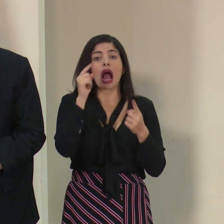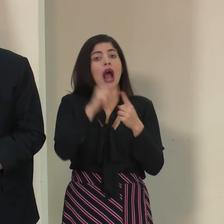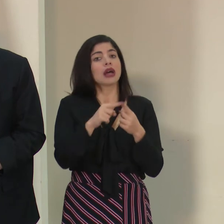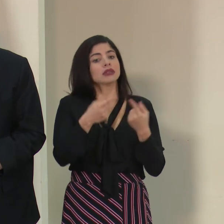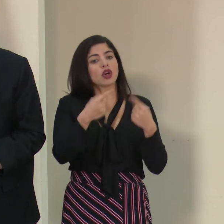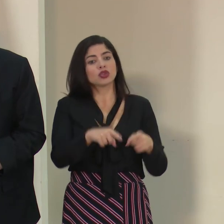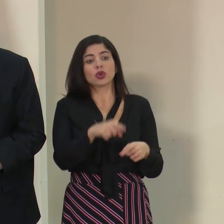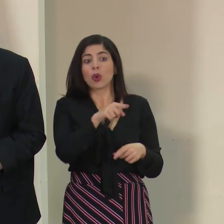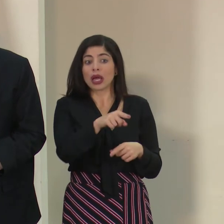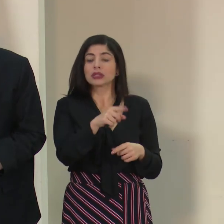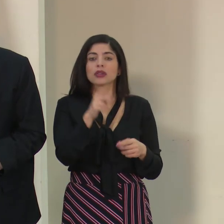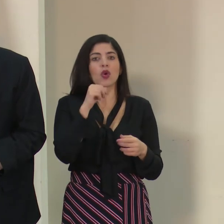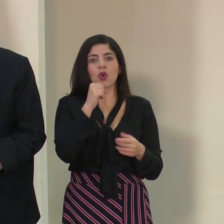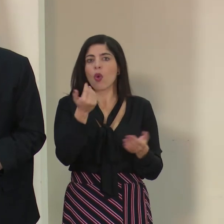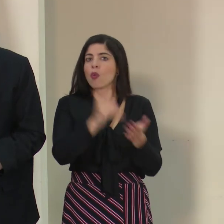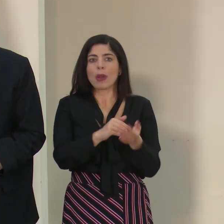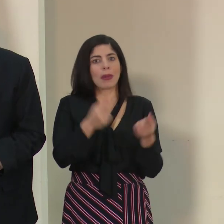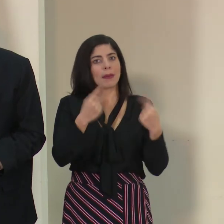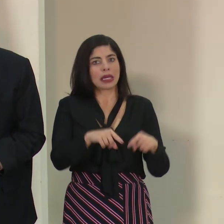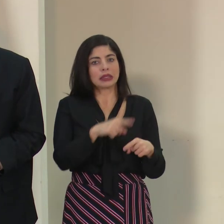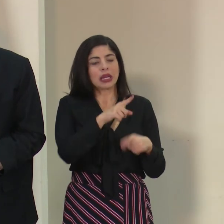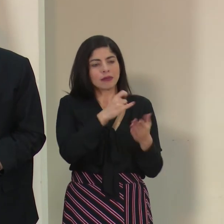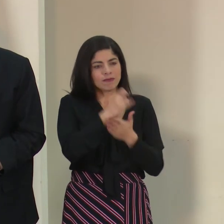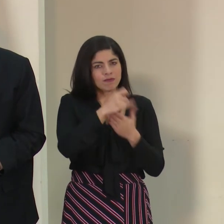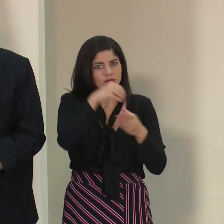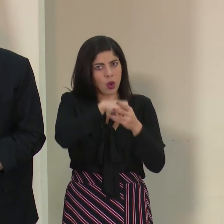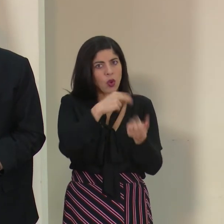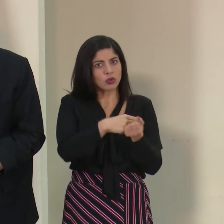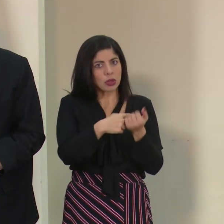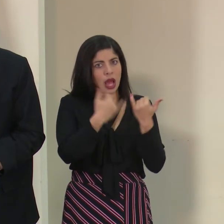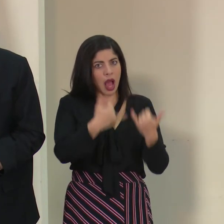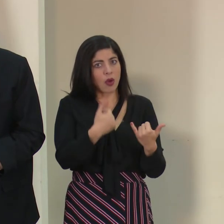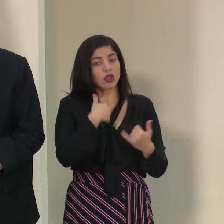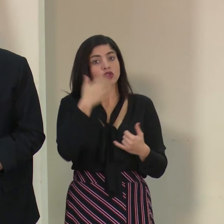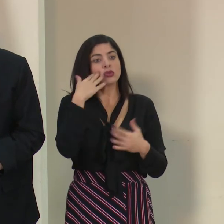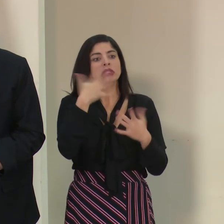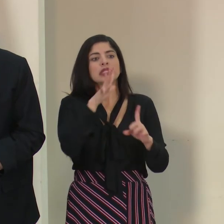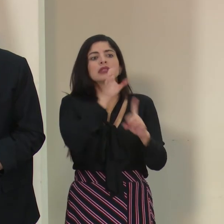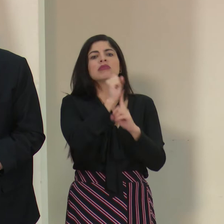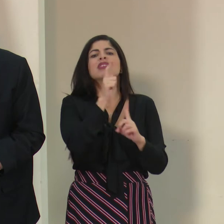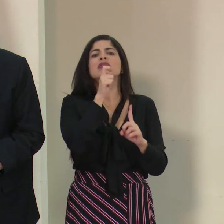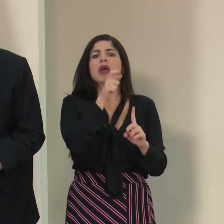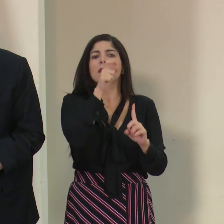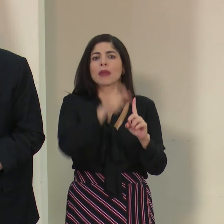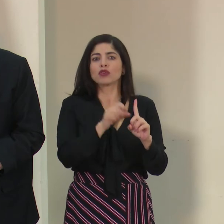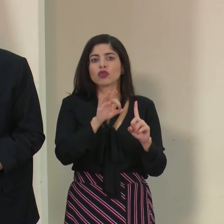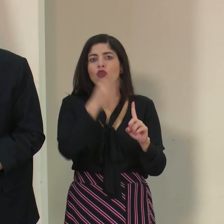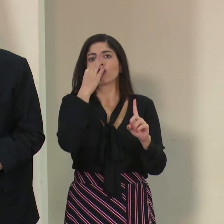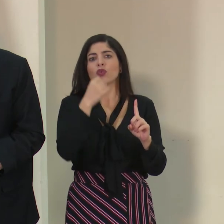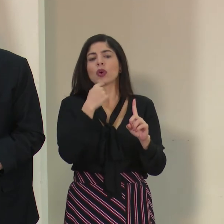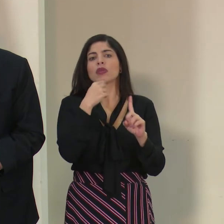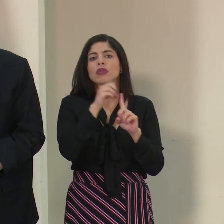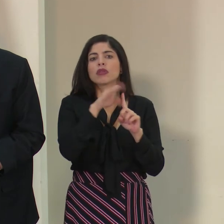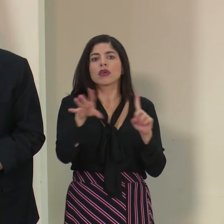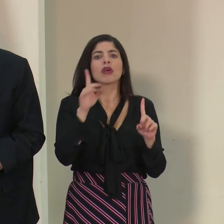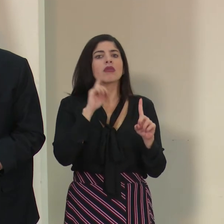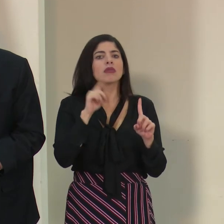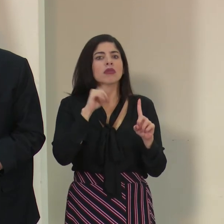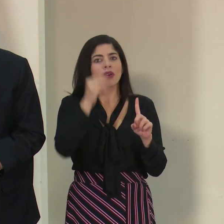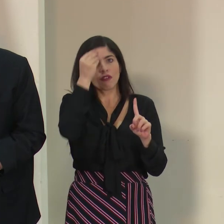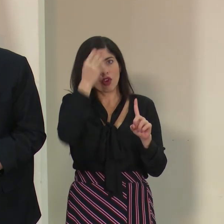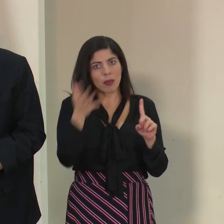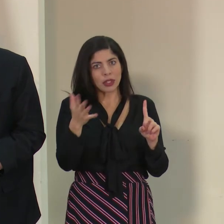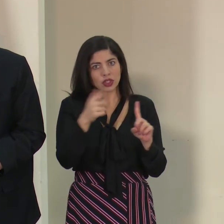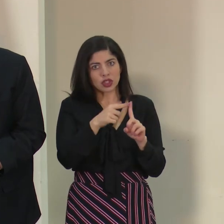que esta situación no se vuelva a repetir. De hecho, tengo entendido que ya el centro identificó quién fue la persona que realizó esa filtración de esa